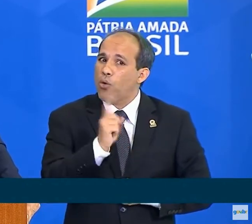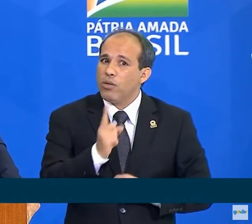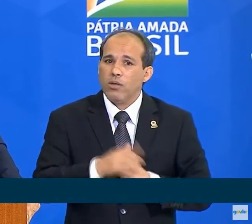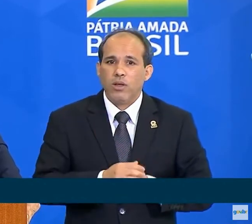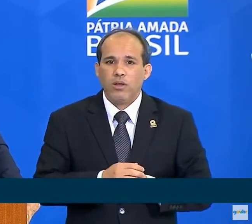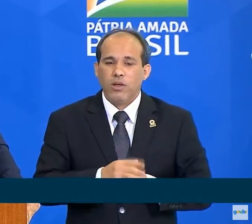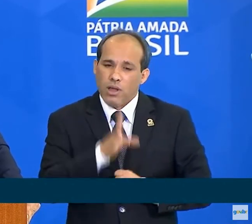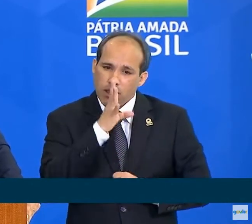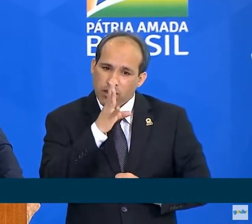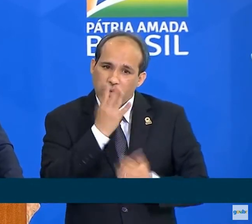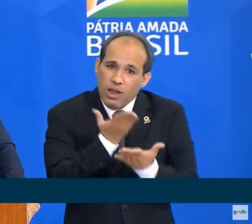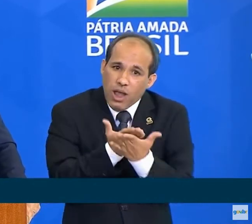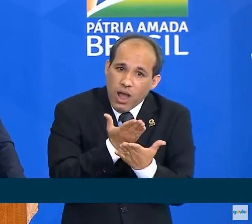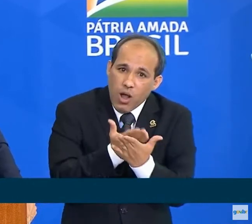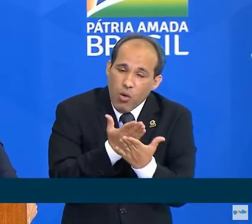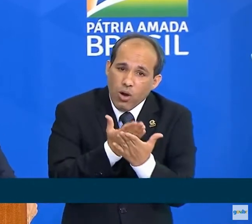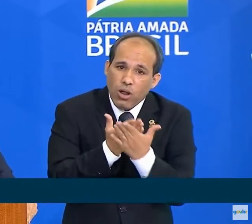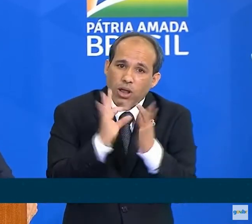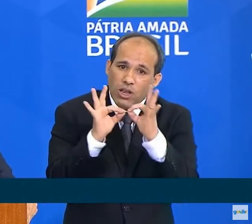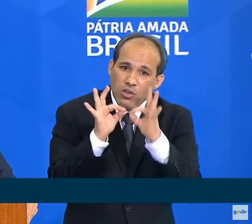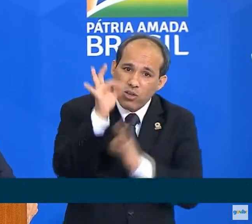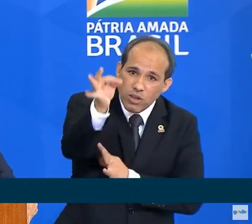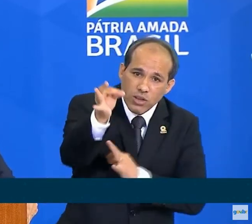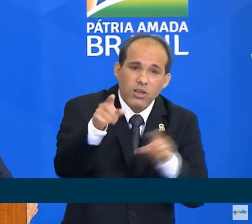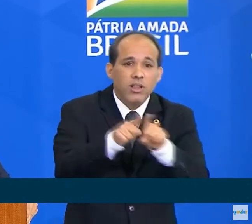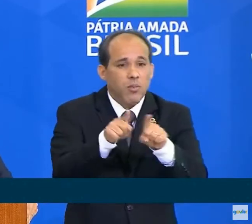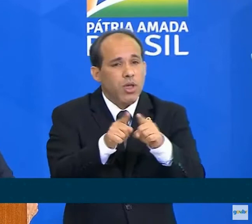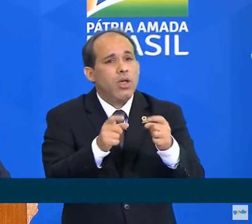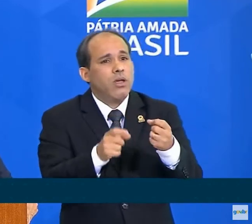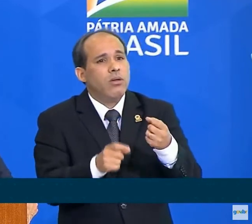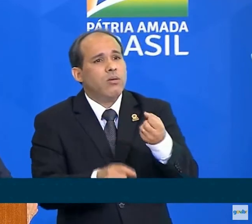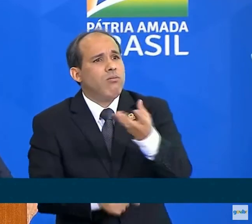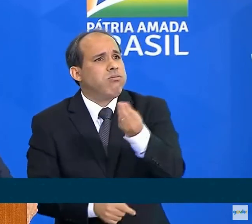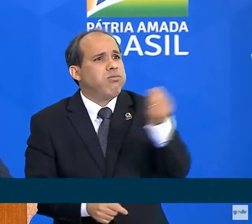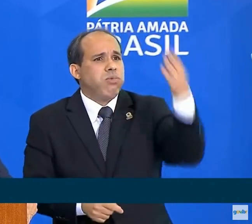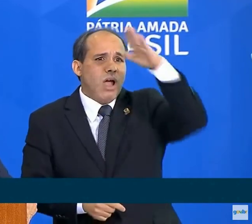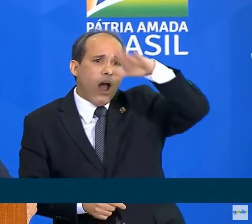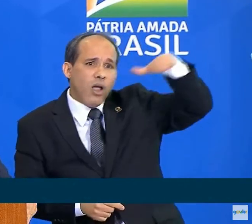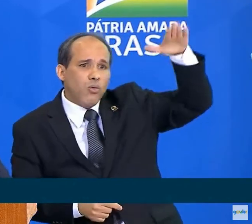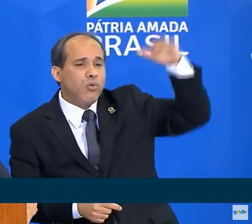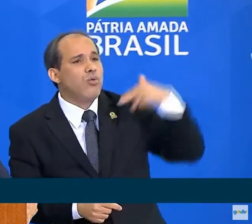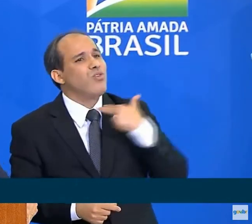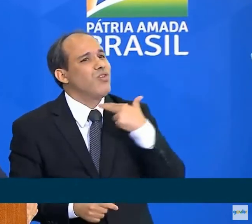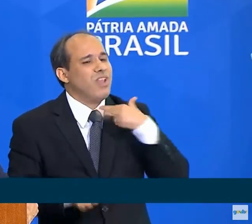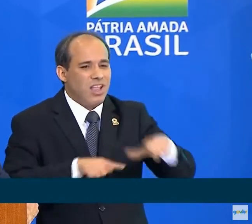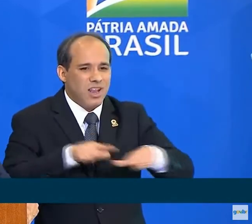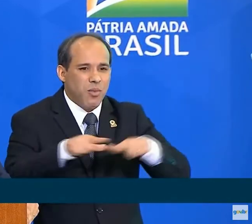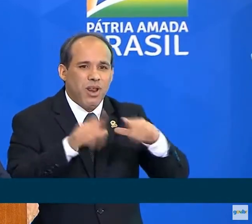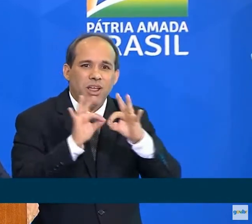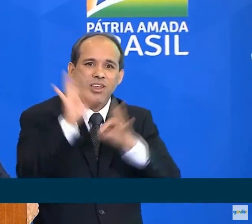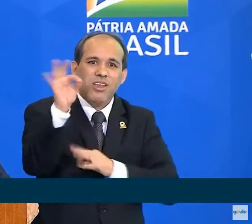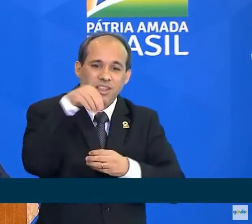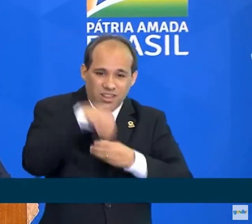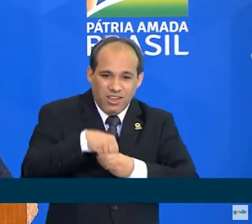assistir às aulas online e adultos que não têm como trabalhar remotamente.